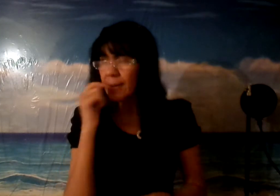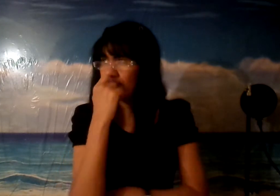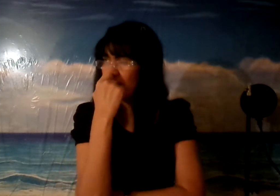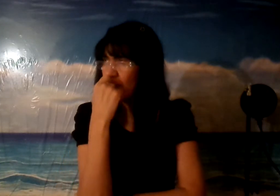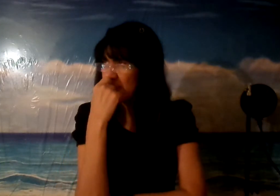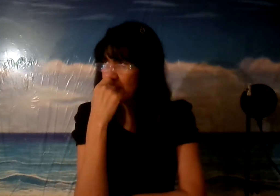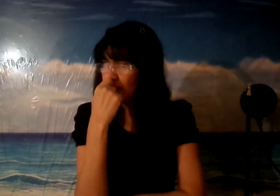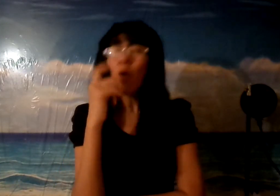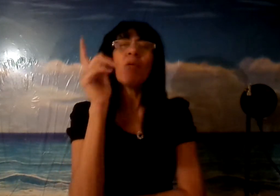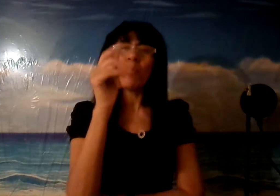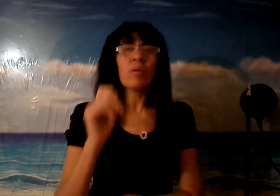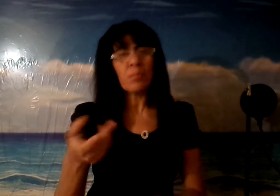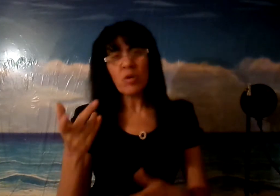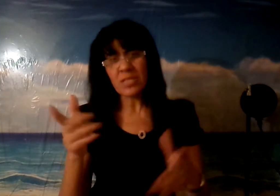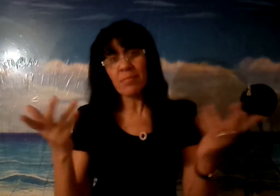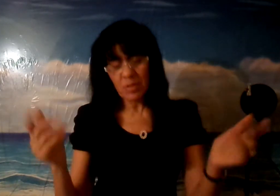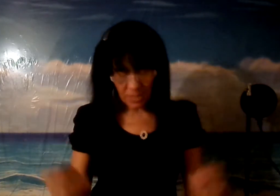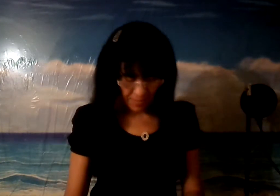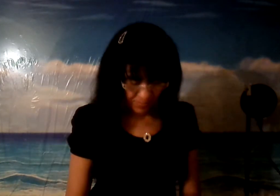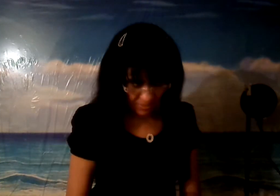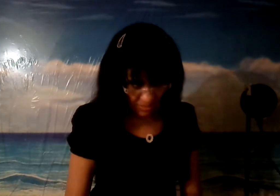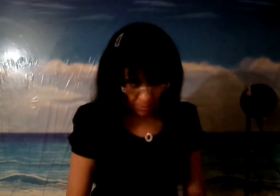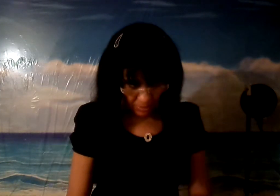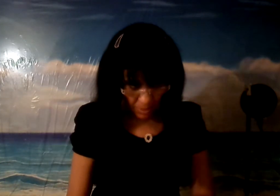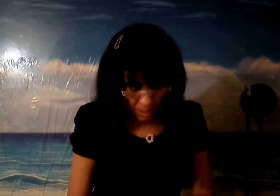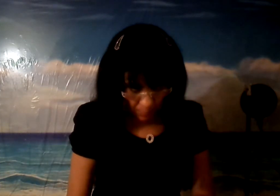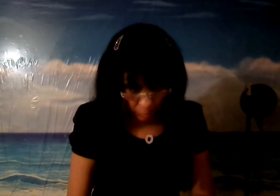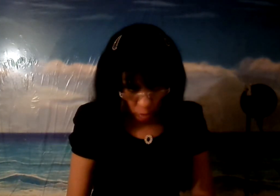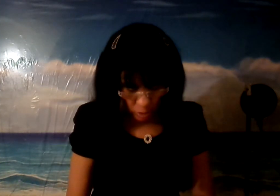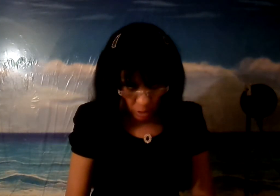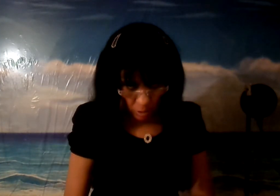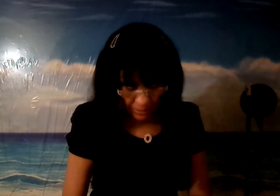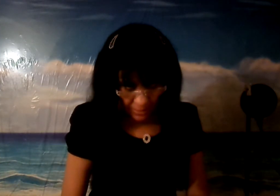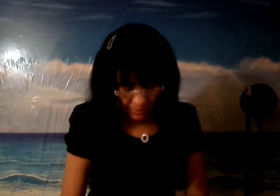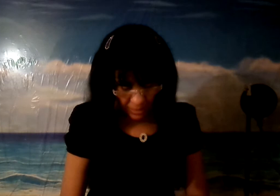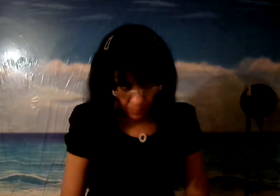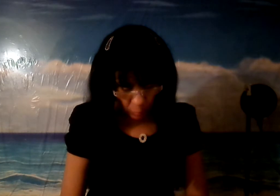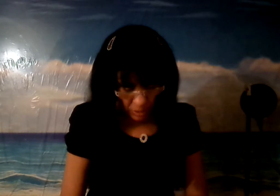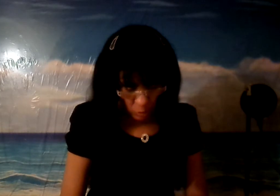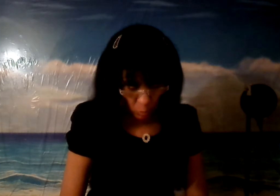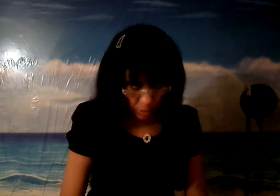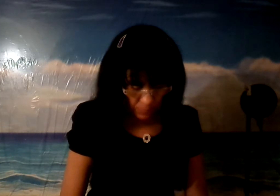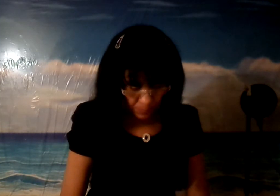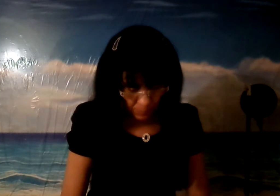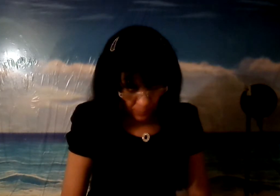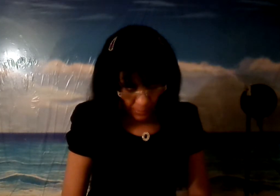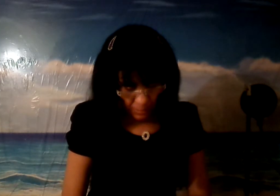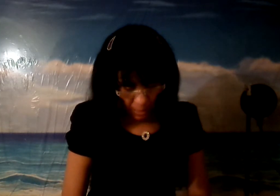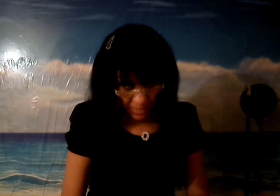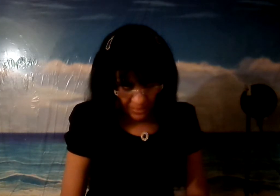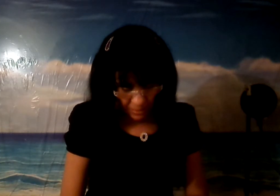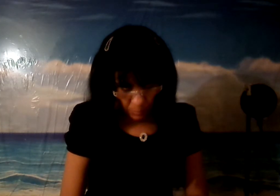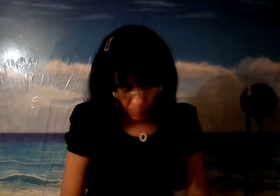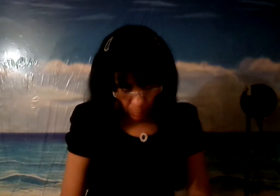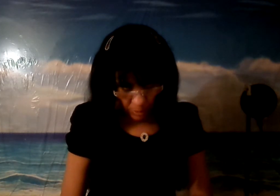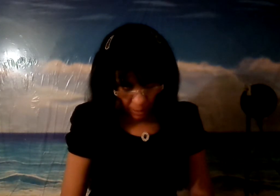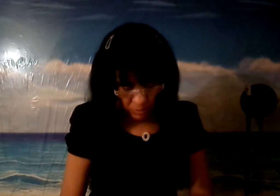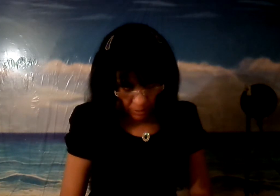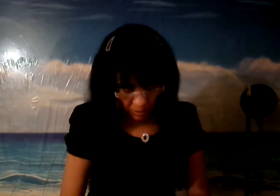déjame decir oh Moisés sí amén pero yo os digo que el que repudia a su mujer hacer por causa de